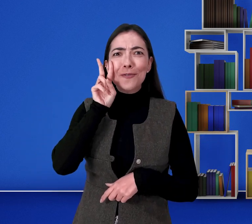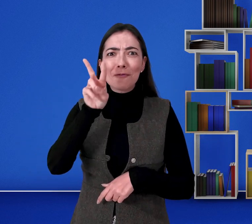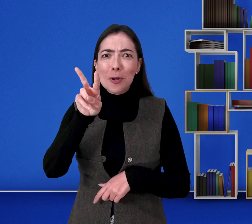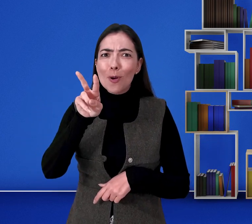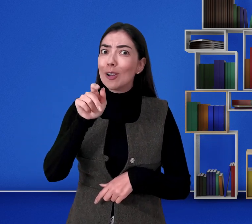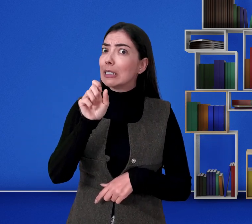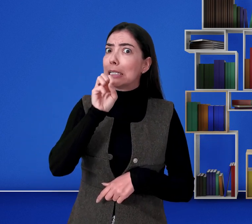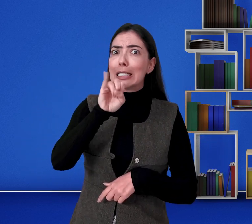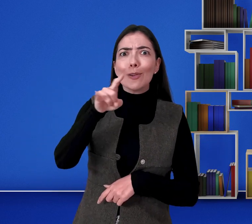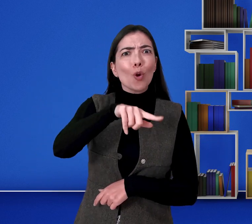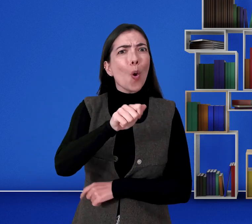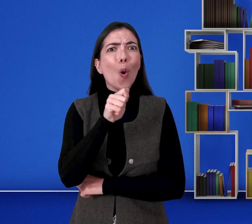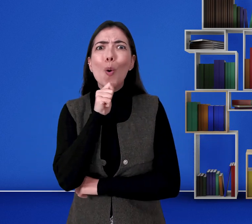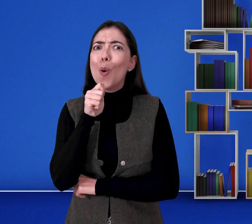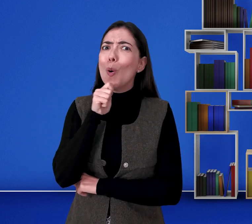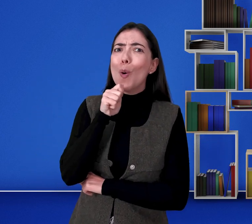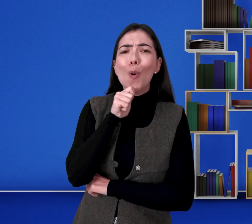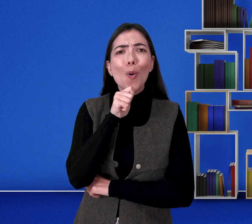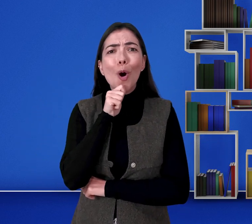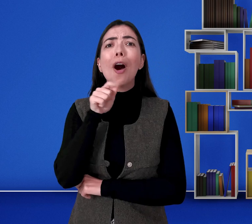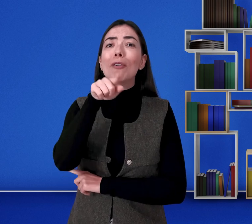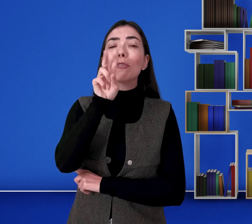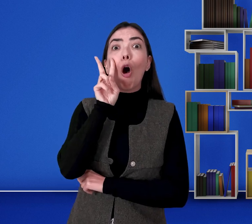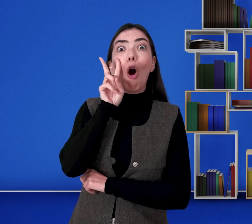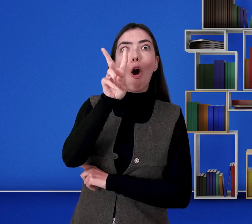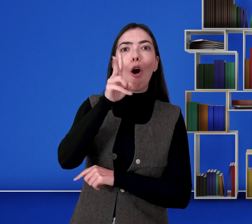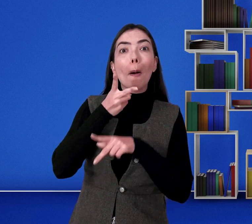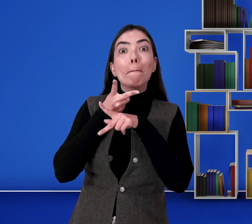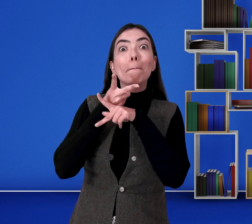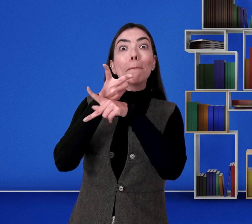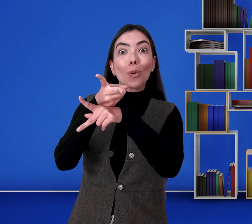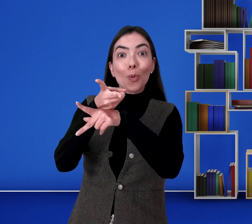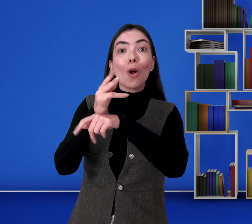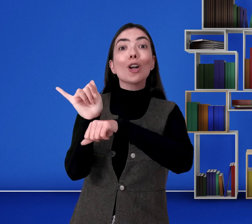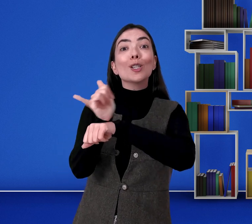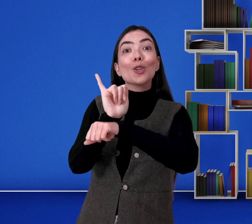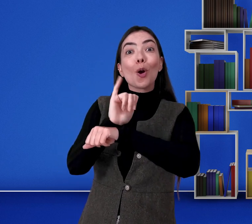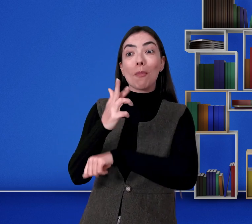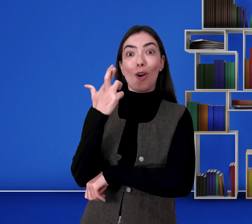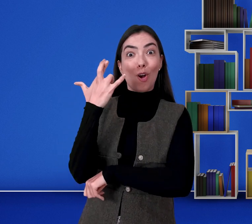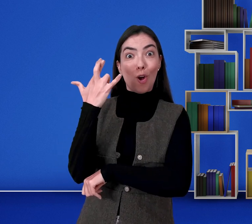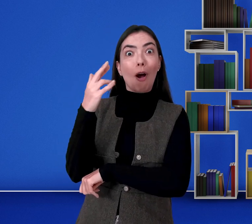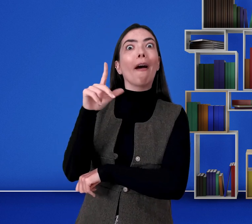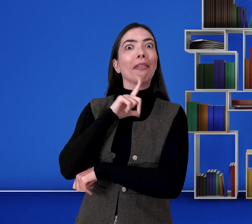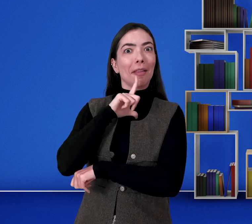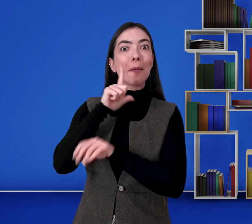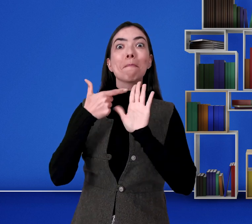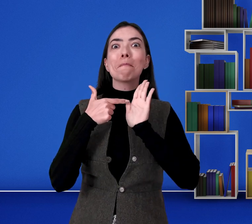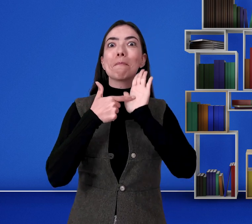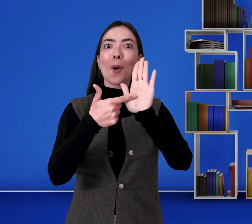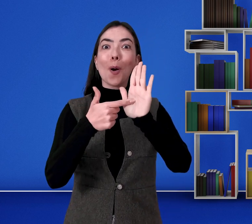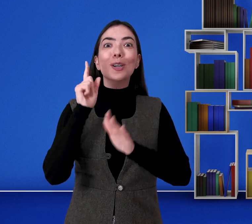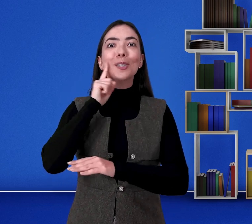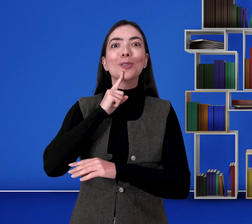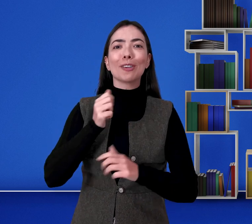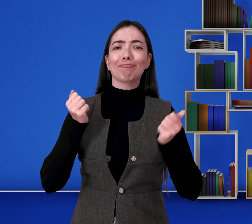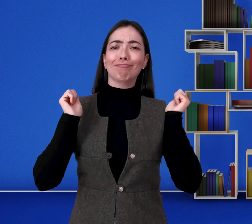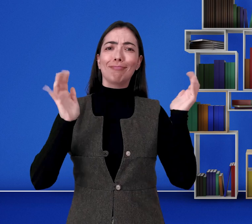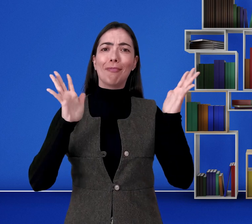Se vocês não assistiram, vocês podem buscar na internet para ver. E então vocês vão ver que é através da